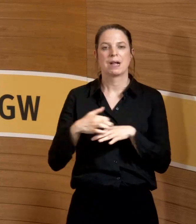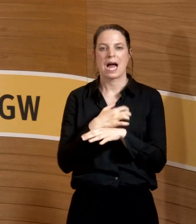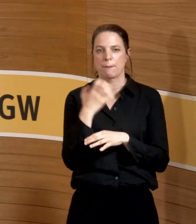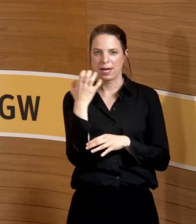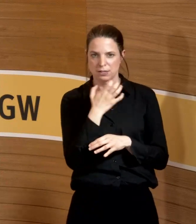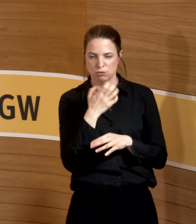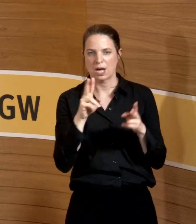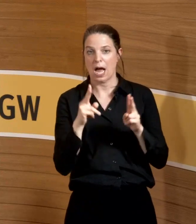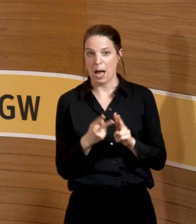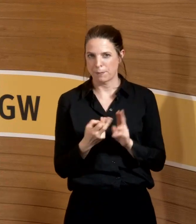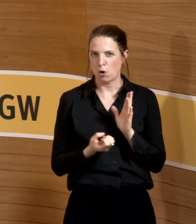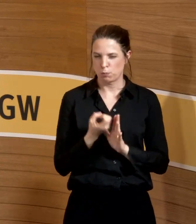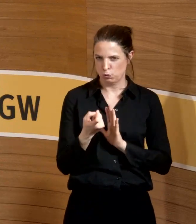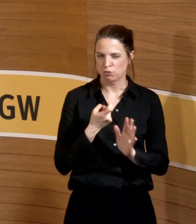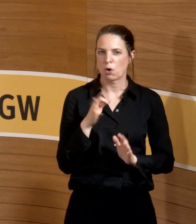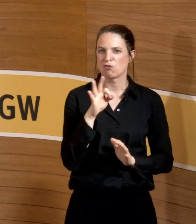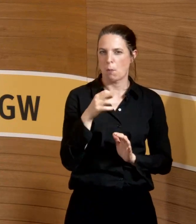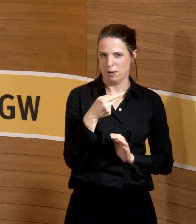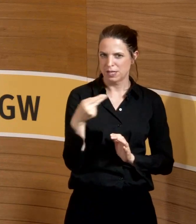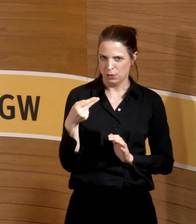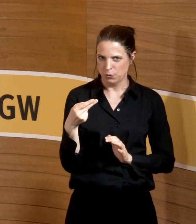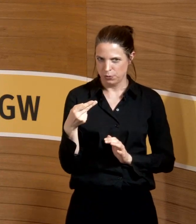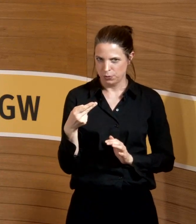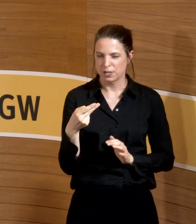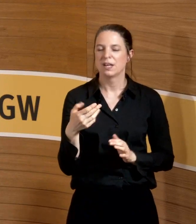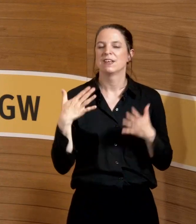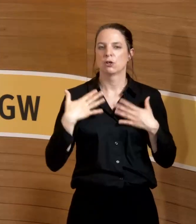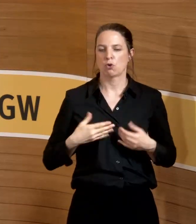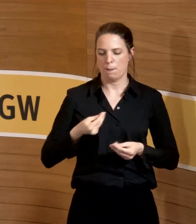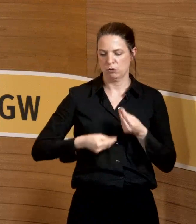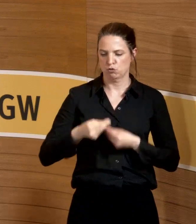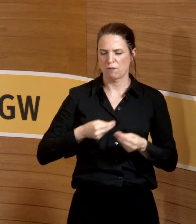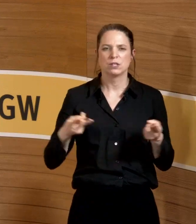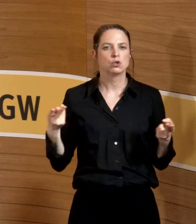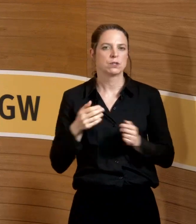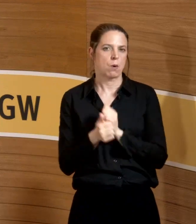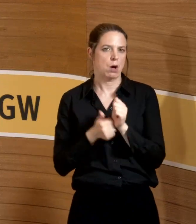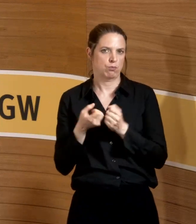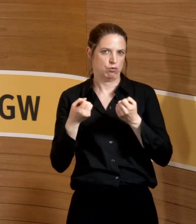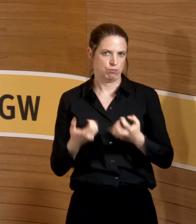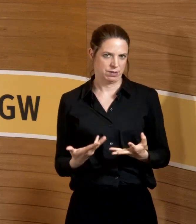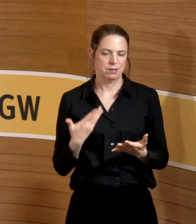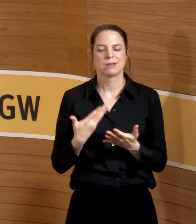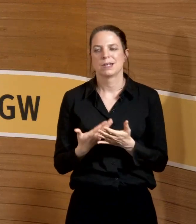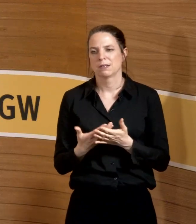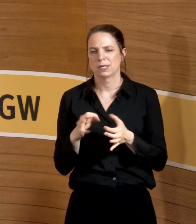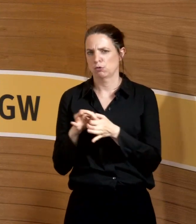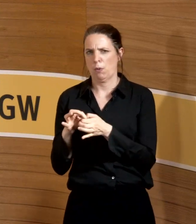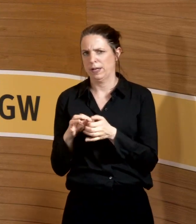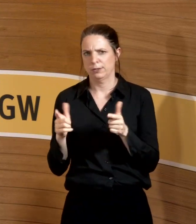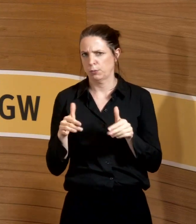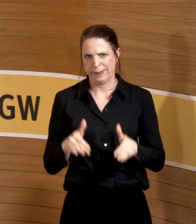Abbauprodukt von Formaldehyd entsteht im Stoffwechsel im Körper sowieso. Insofern korreliert das natürlich nicht.